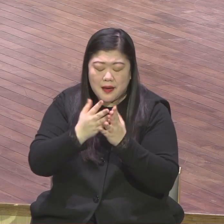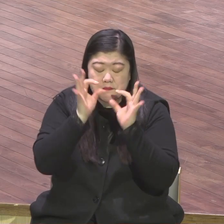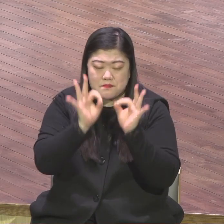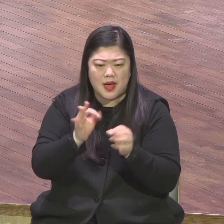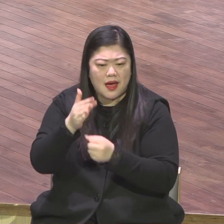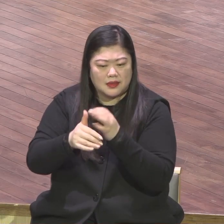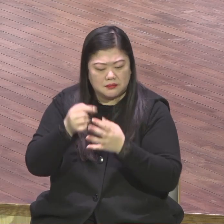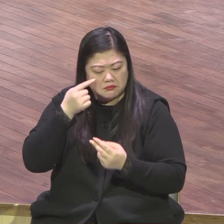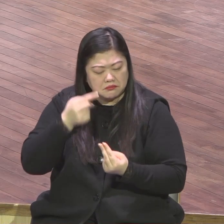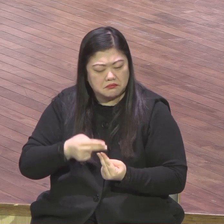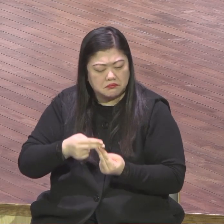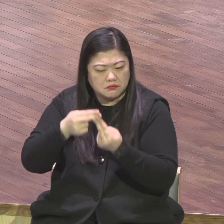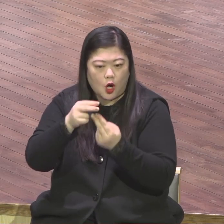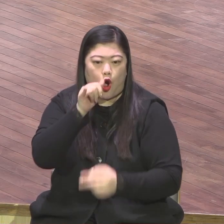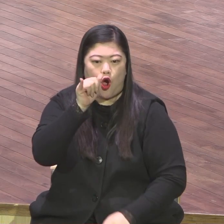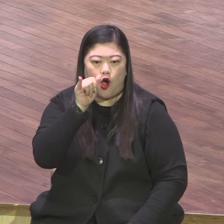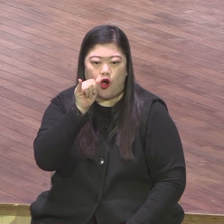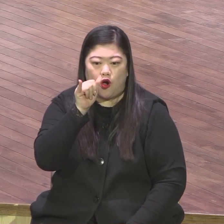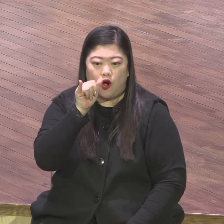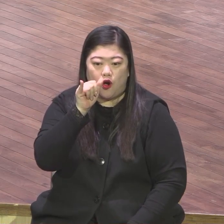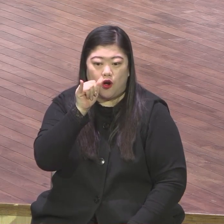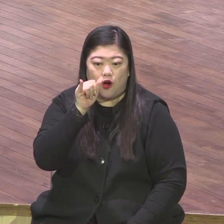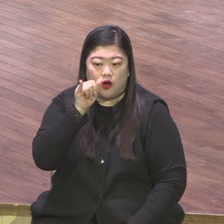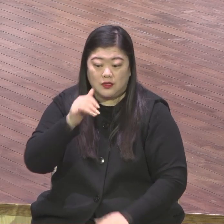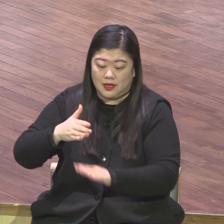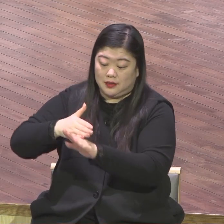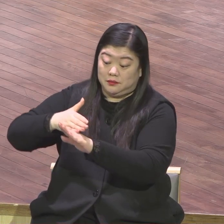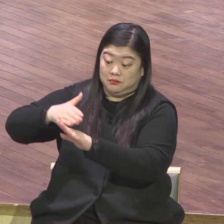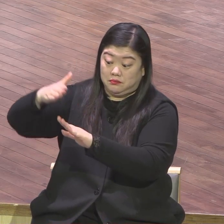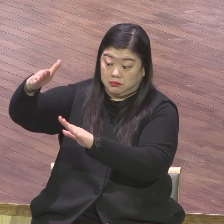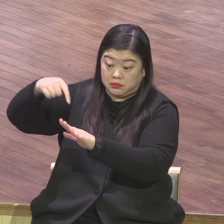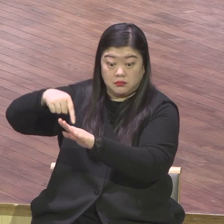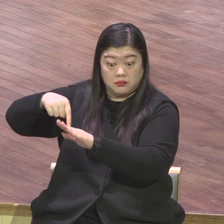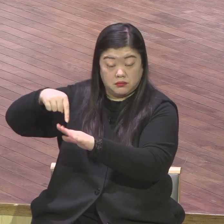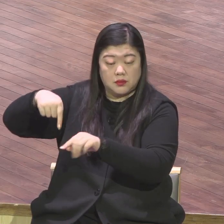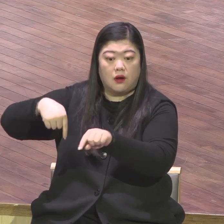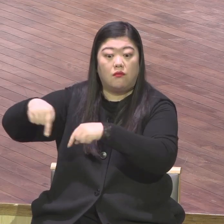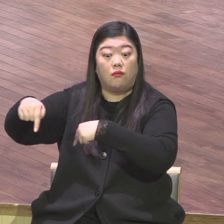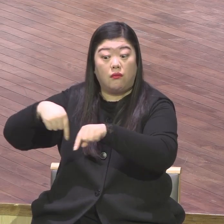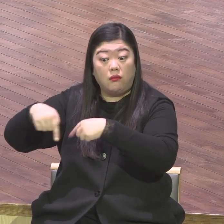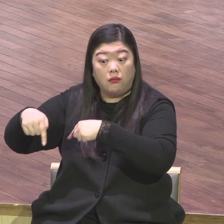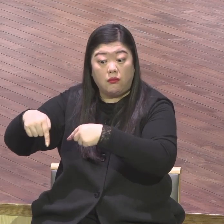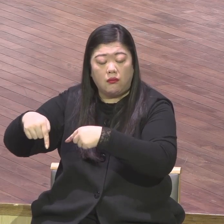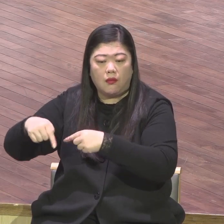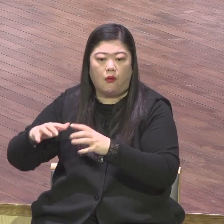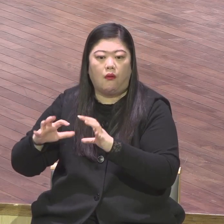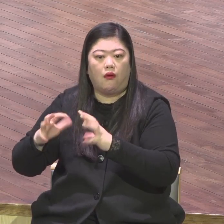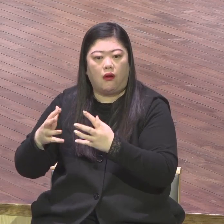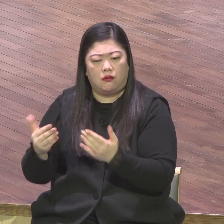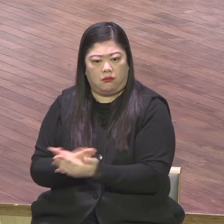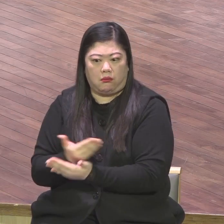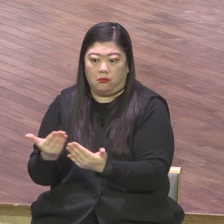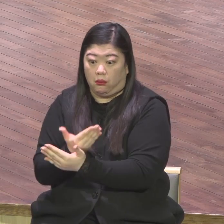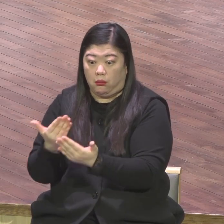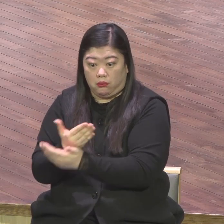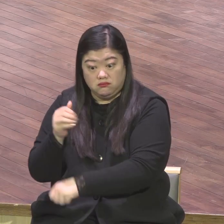여로보암이 북이스라를 다스릴 때는 굉장히 잘 살았어요 흥황했습니다 나라가 아주